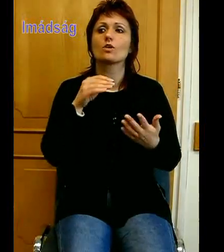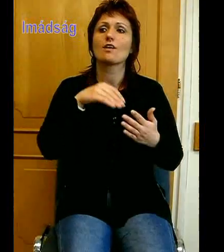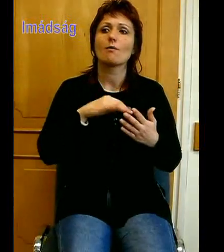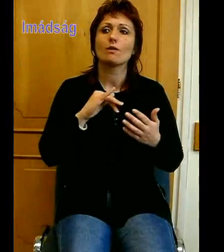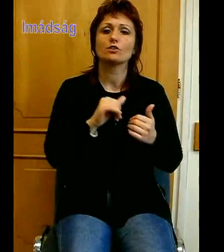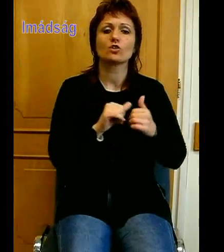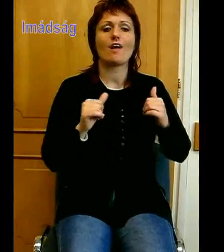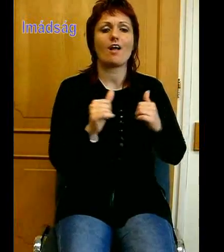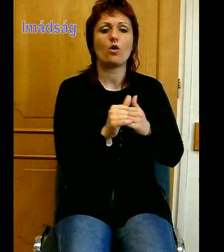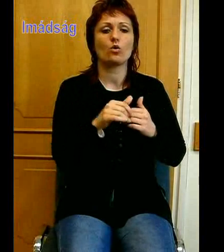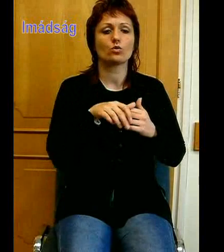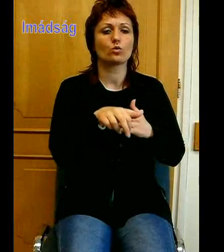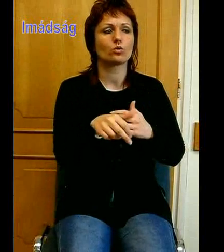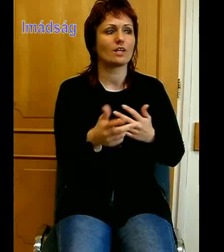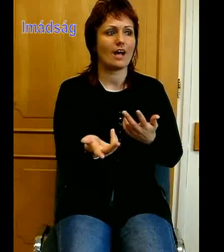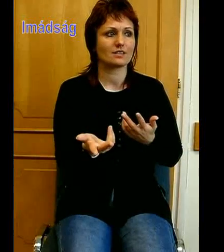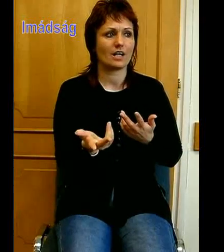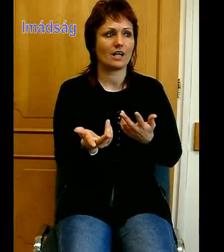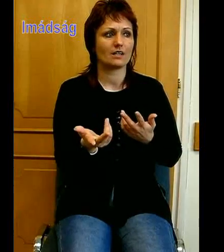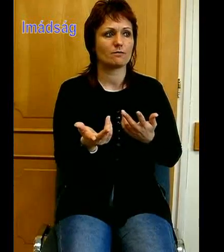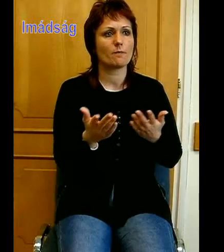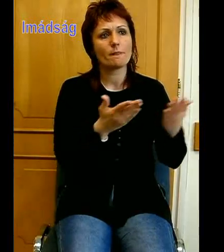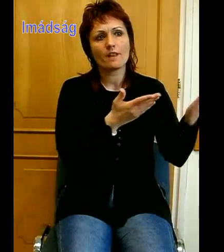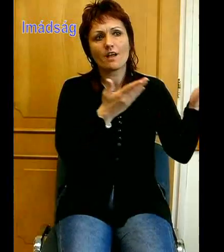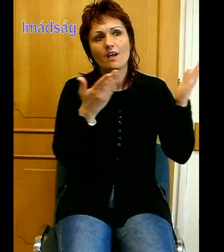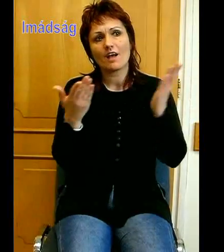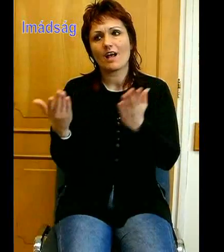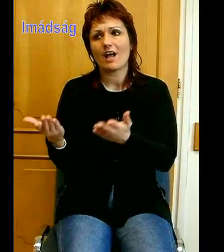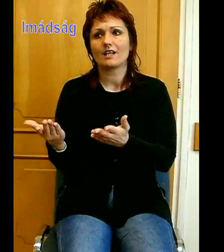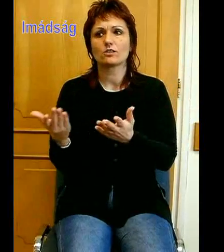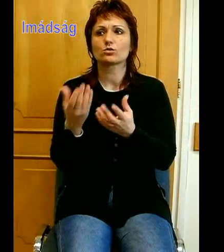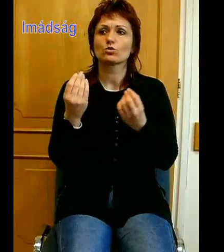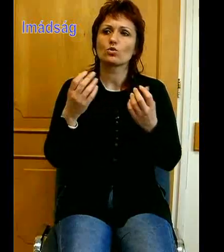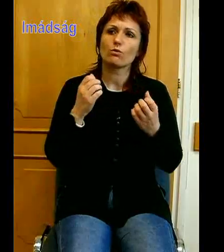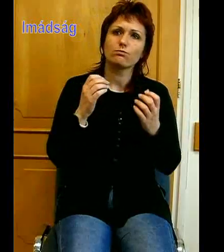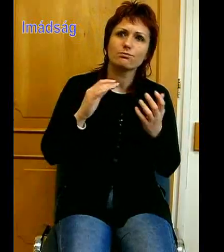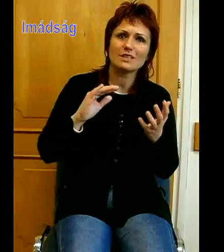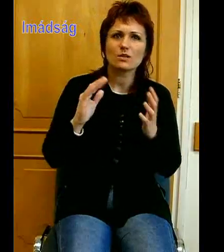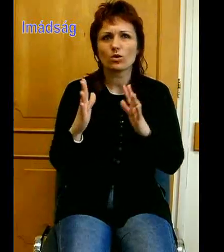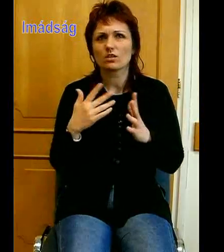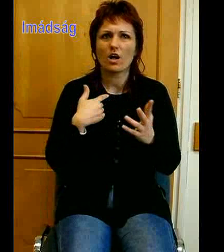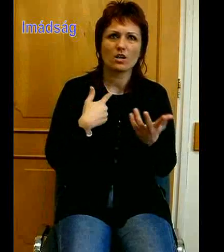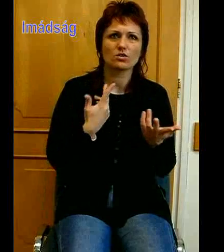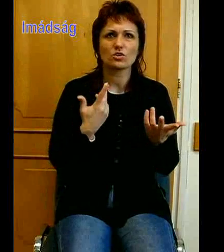Eléd hozzuk azt a sok bizonytalanságot vagy keveredést, ami a műfejünkben és szívünkben van.